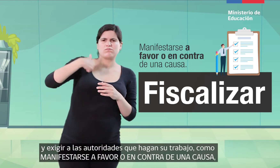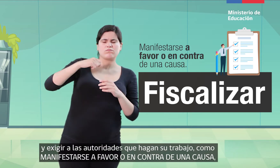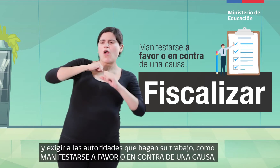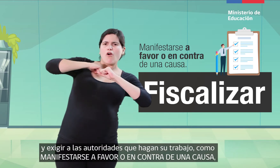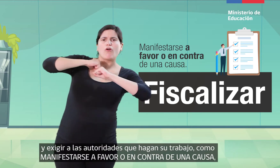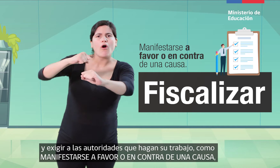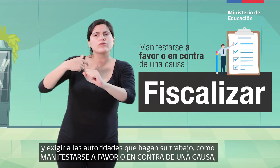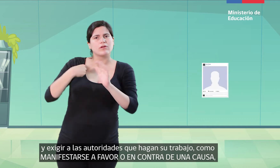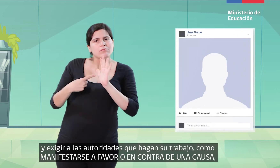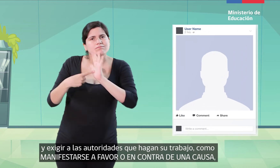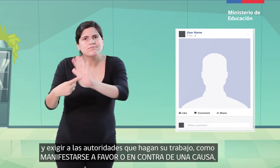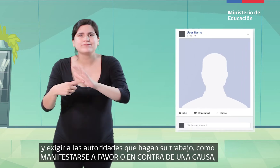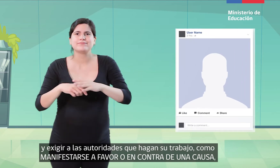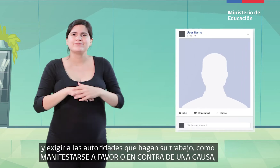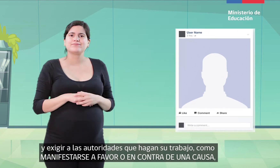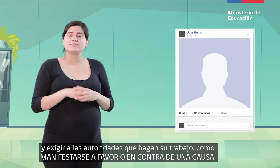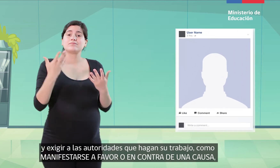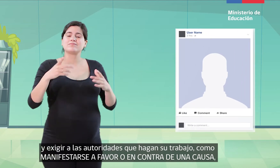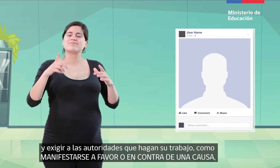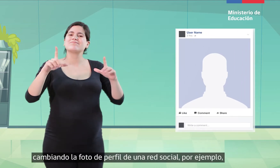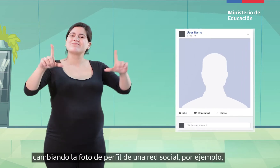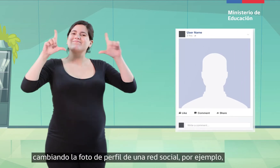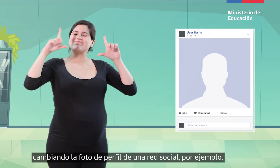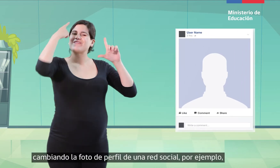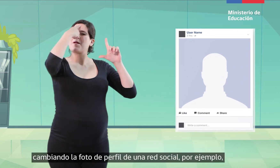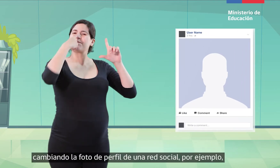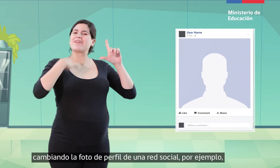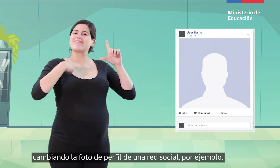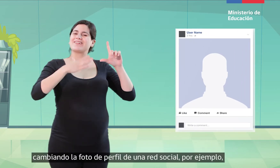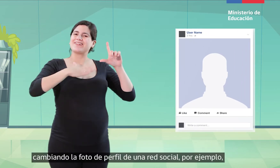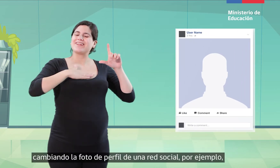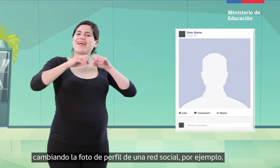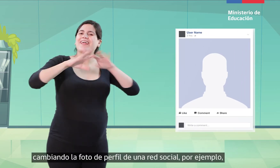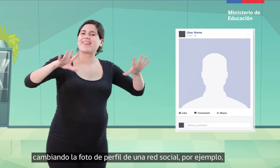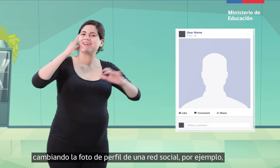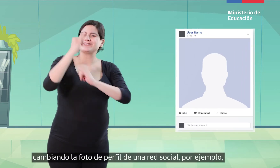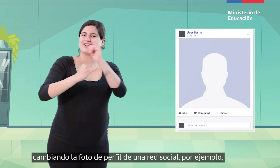favor o en contra de una causa, cambiando la foto de perfil de una red social, por ejemplo,